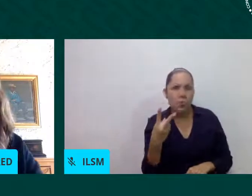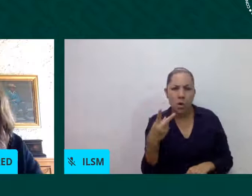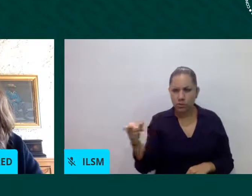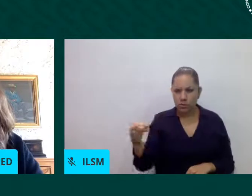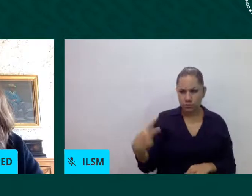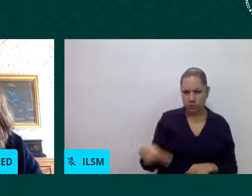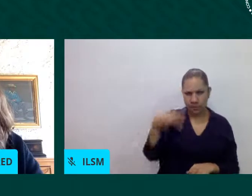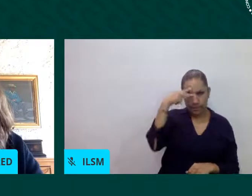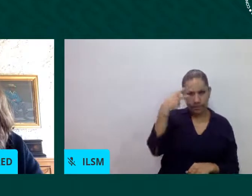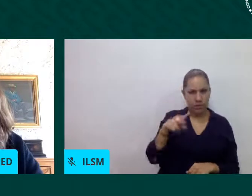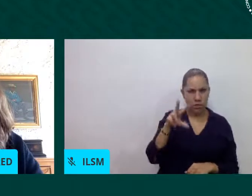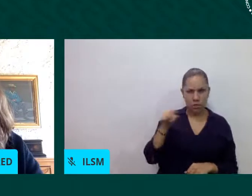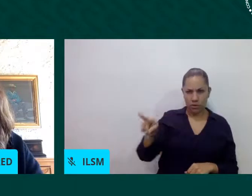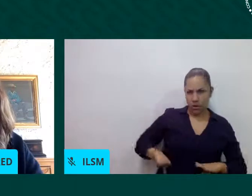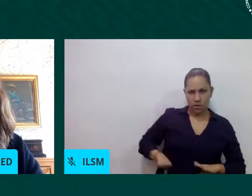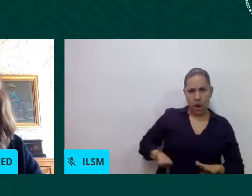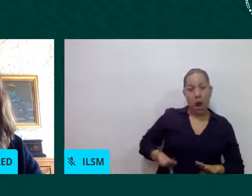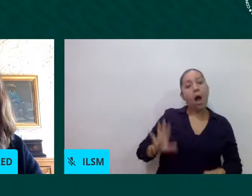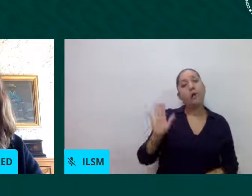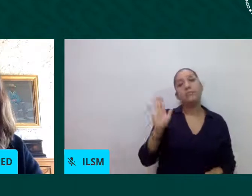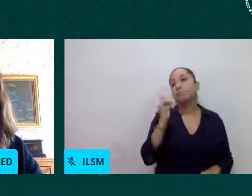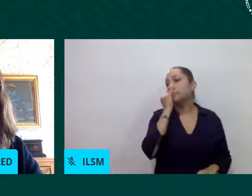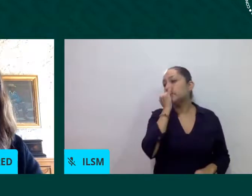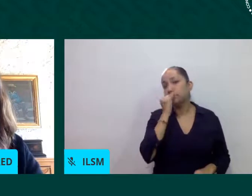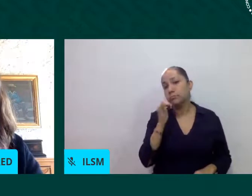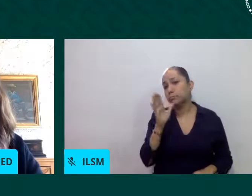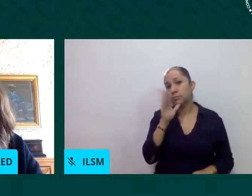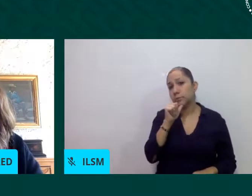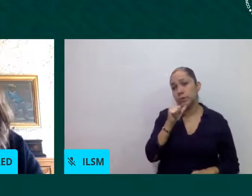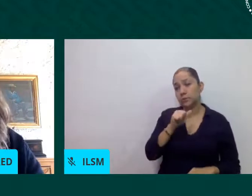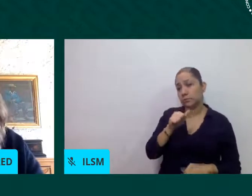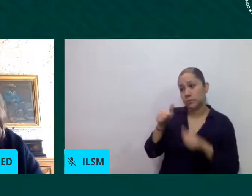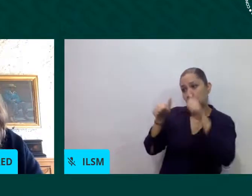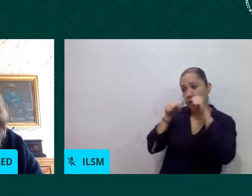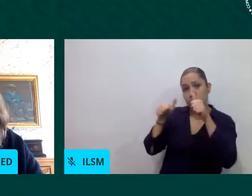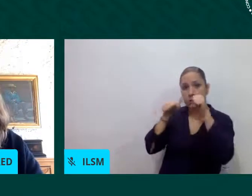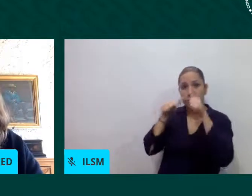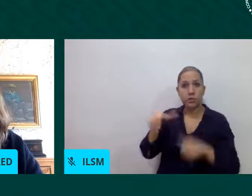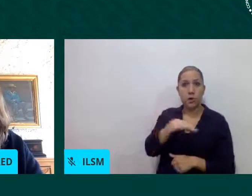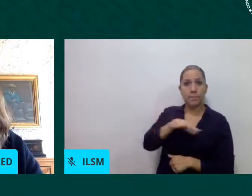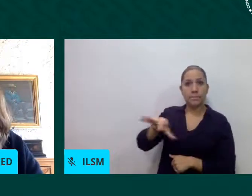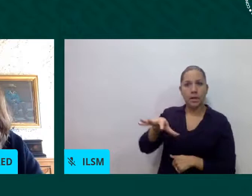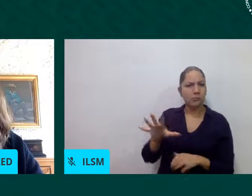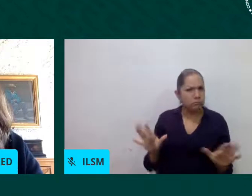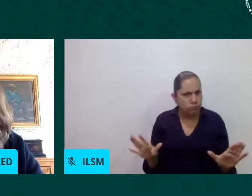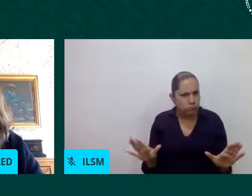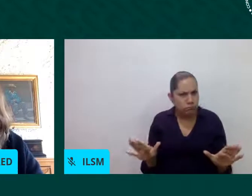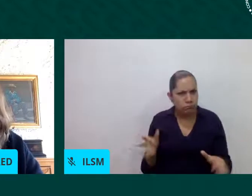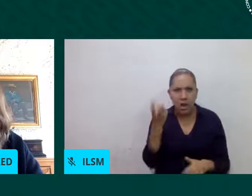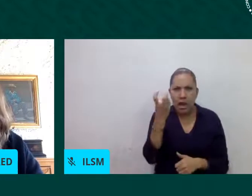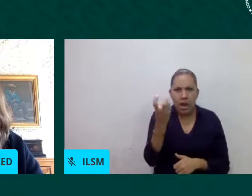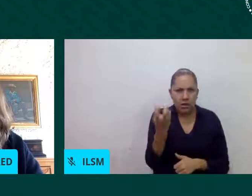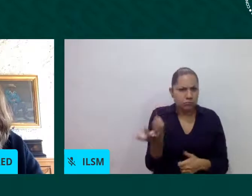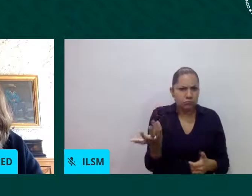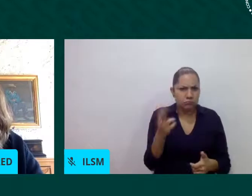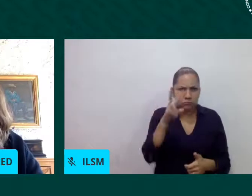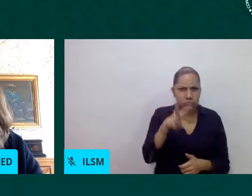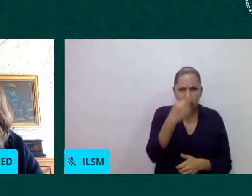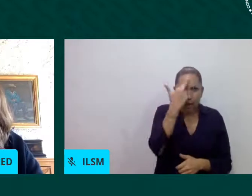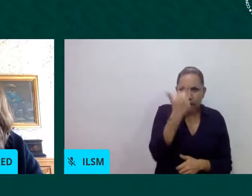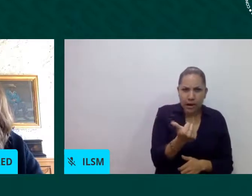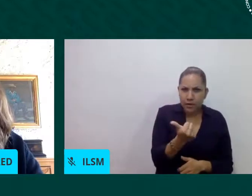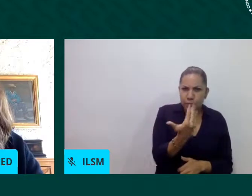supuesto con ninguna ninguna calidad nacional o con ninguna otra característica de las personas todas tenemos derecho de